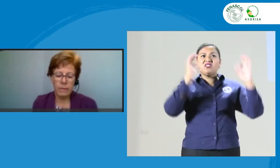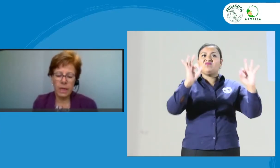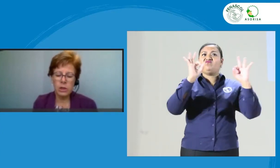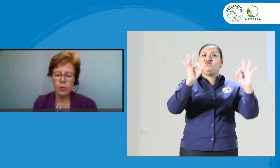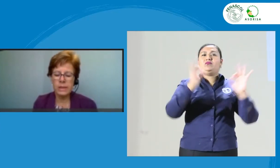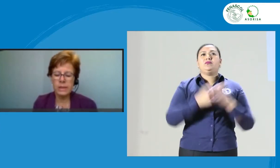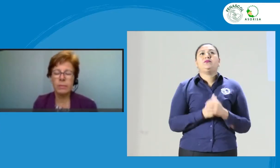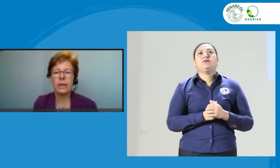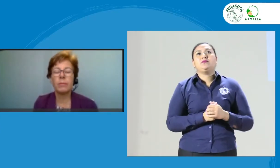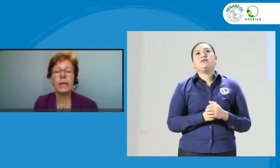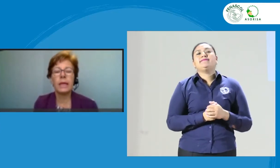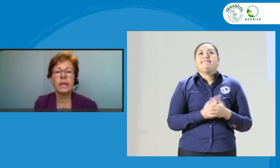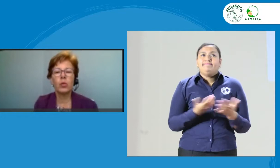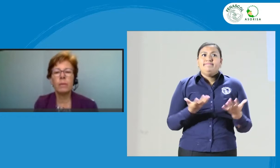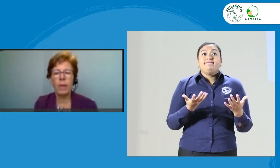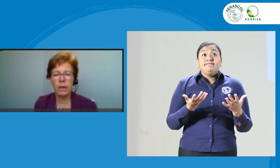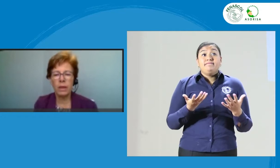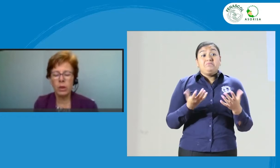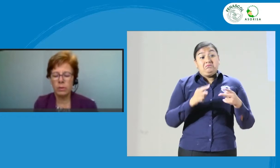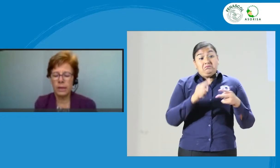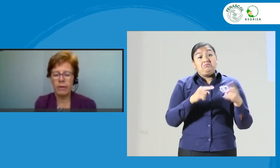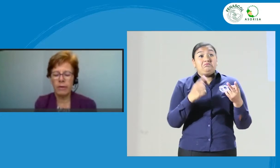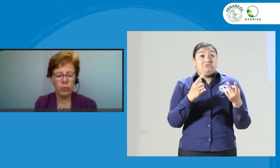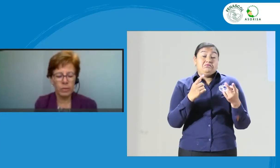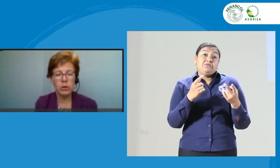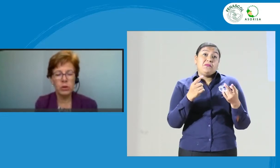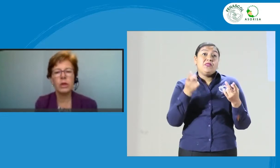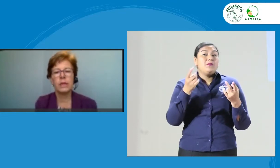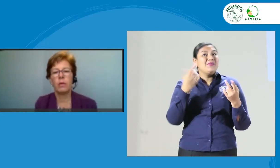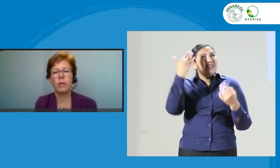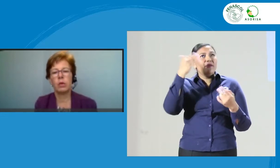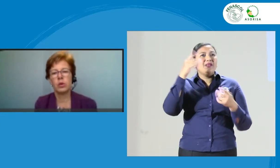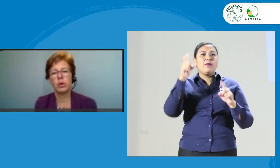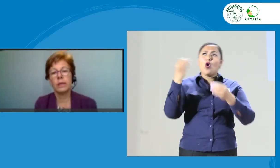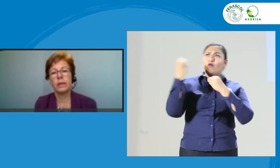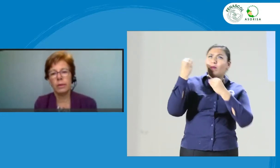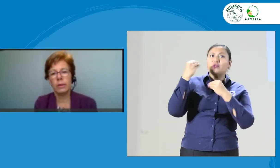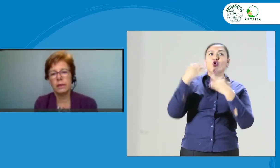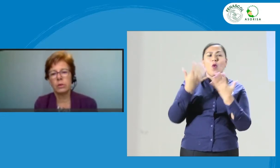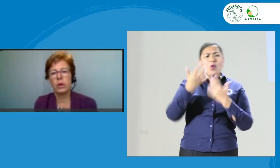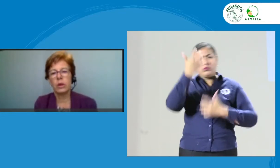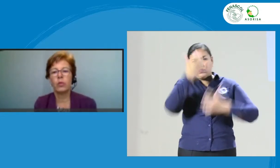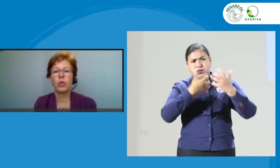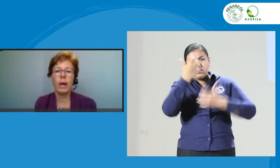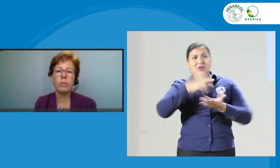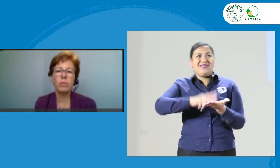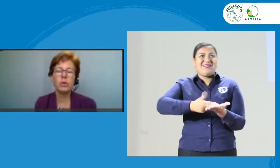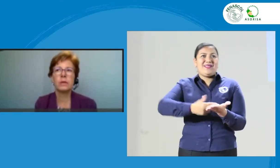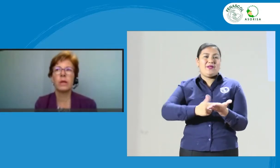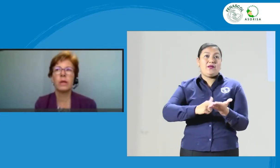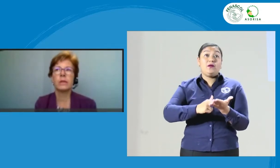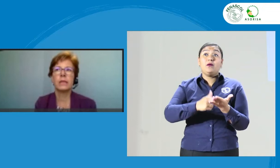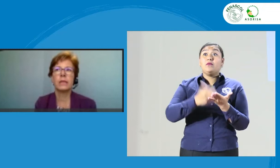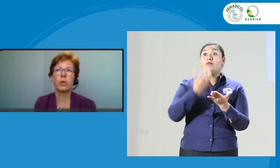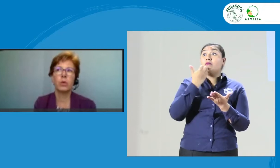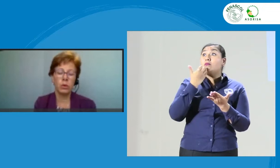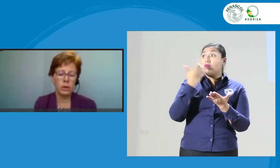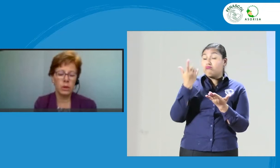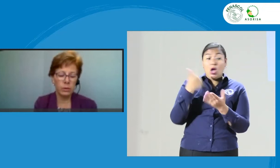Esto, pues, también va a tener un impacto a nivel de la formación y de la evaluación de intérpretes. Cuando formamos, espero que se gradúen con el nivel